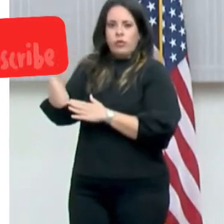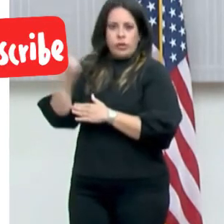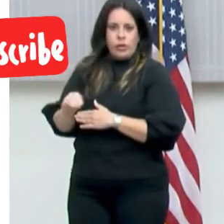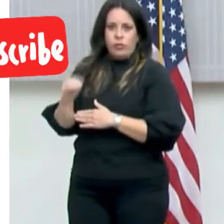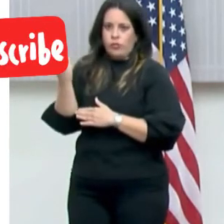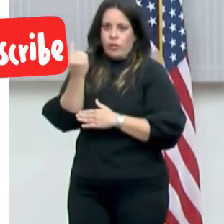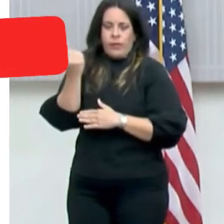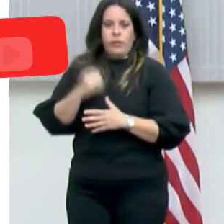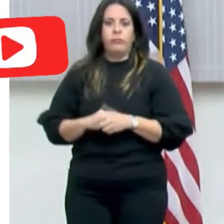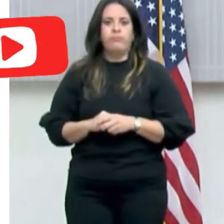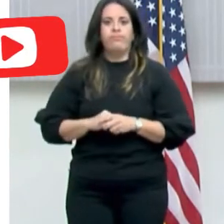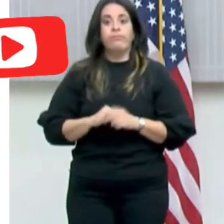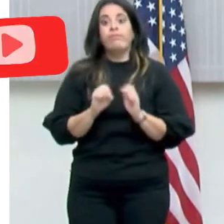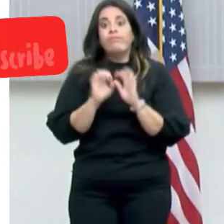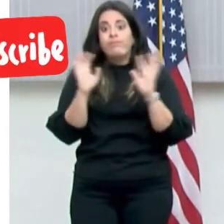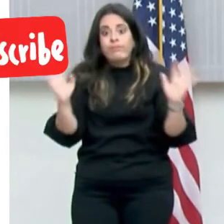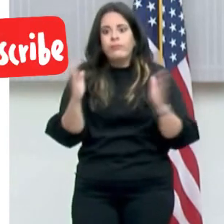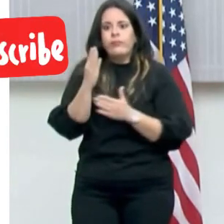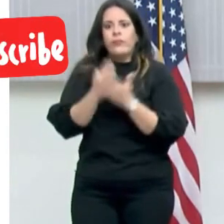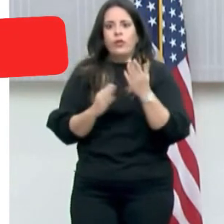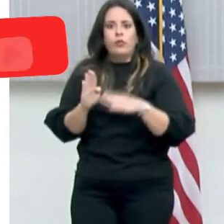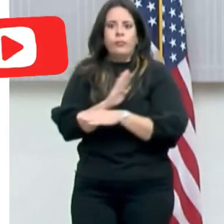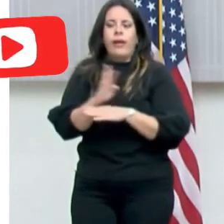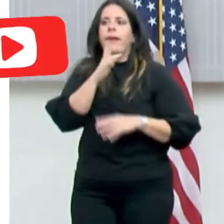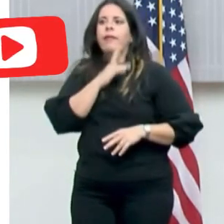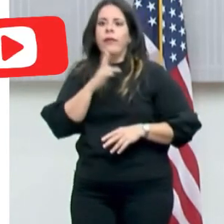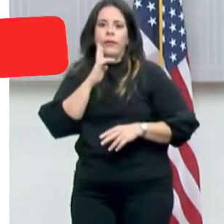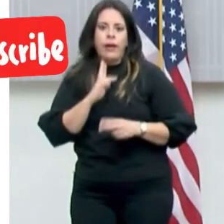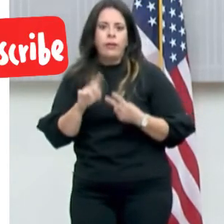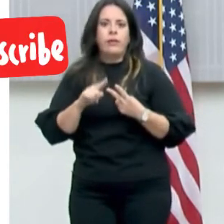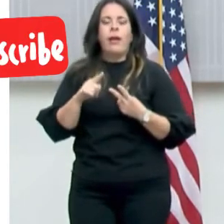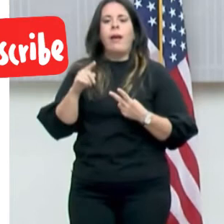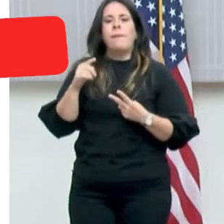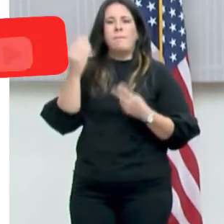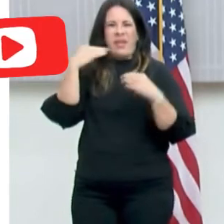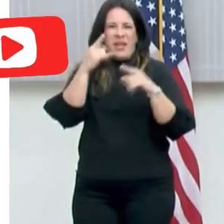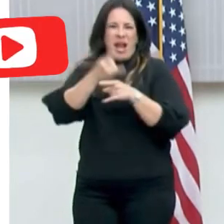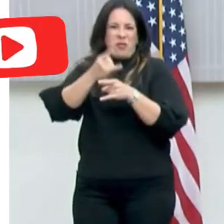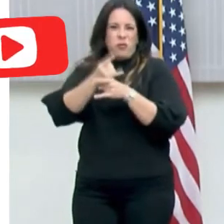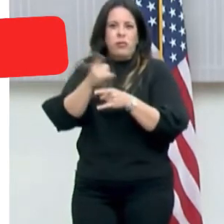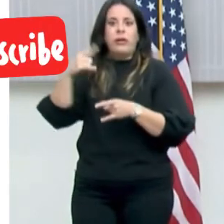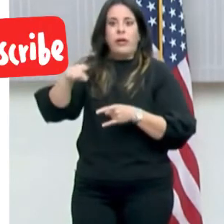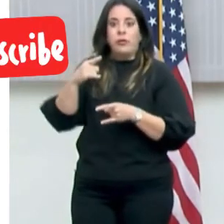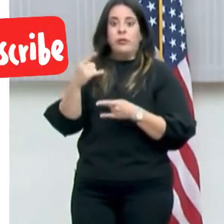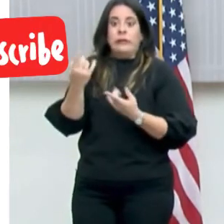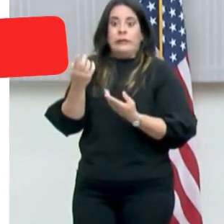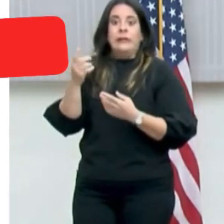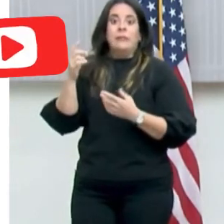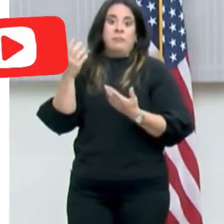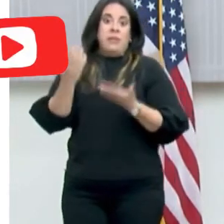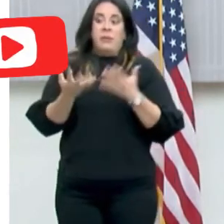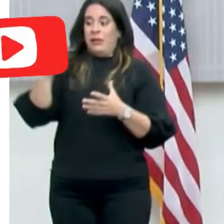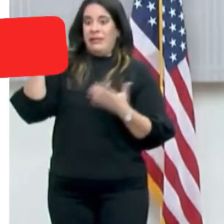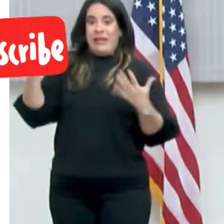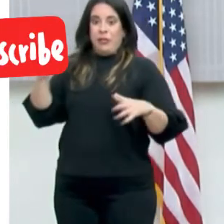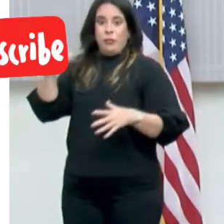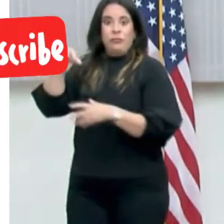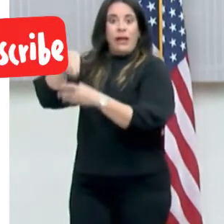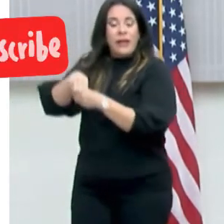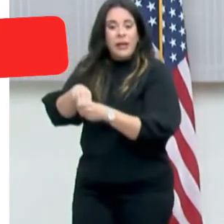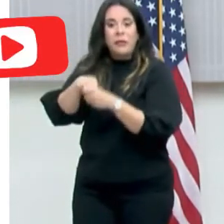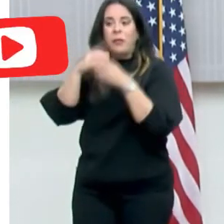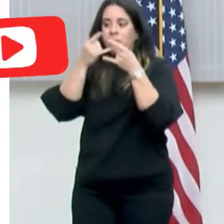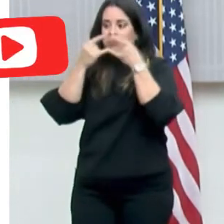y obviamente hay comercios como restaurantes, barras en los que te remueves la mascarilla cuando estás ingiriendo